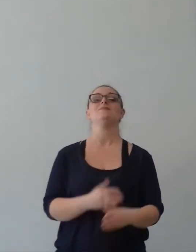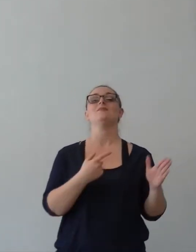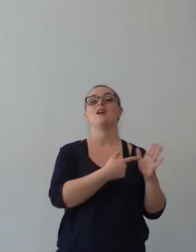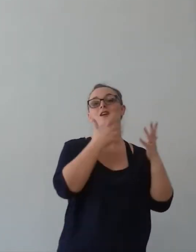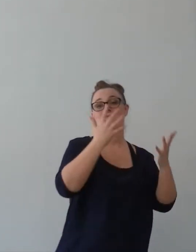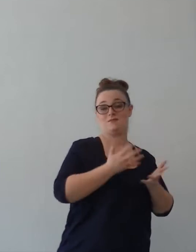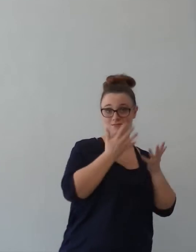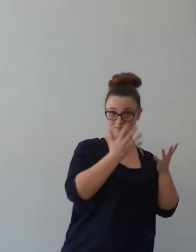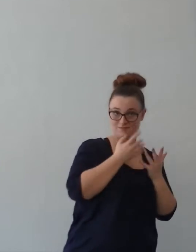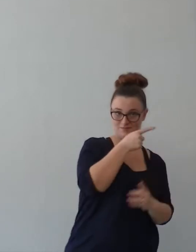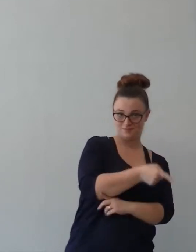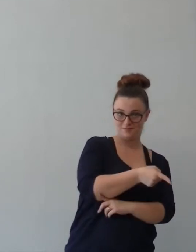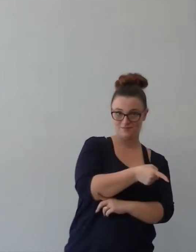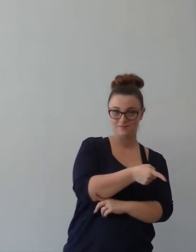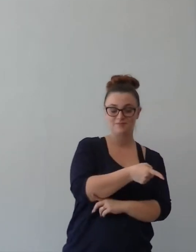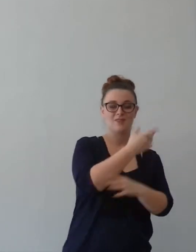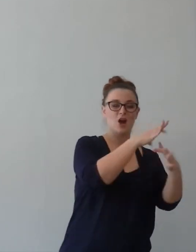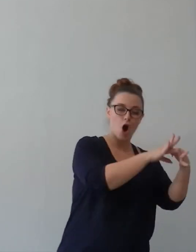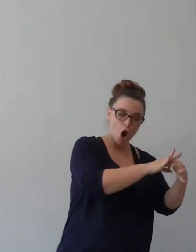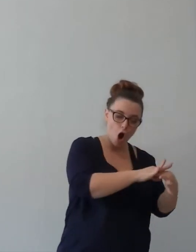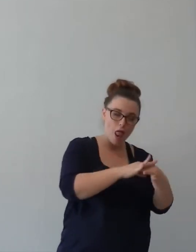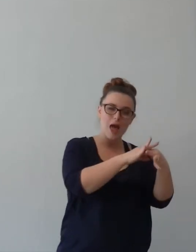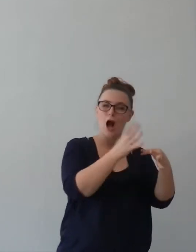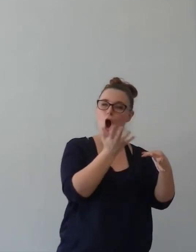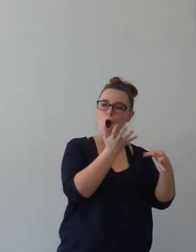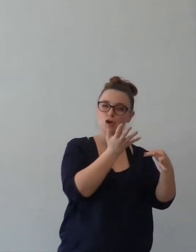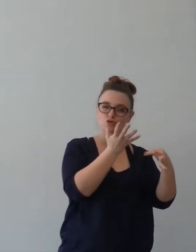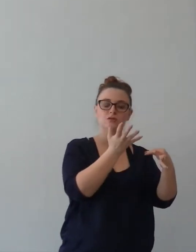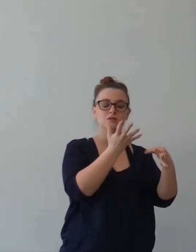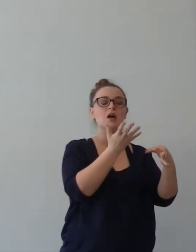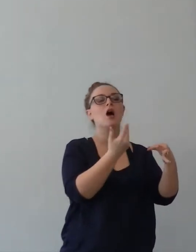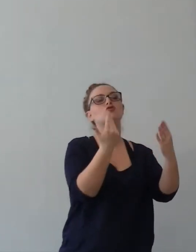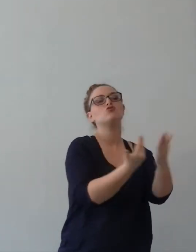è legata a cosa mi accade.